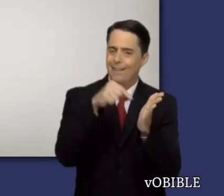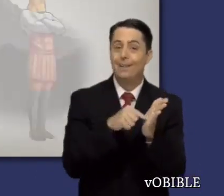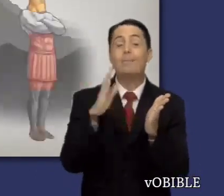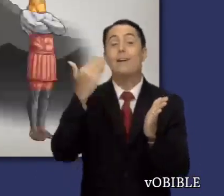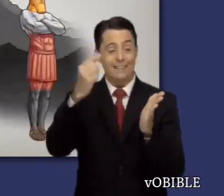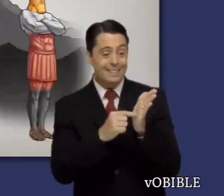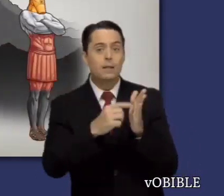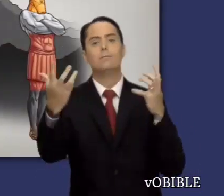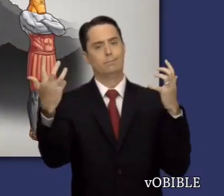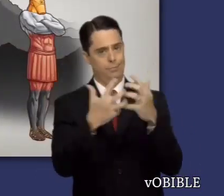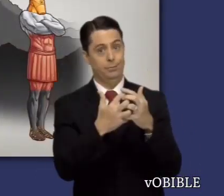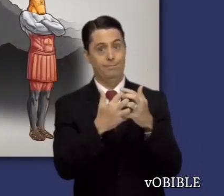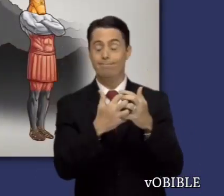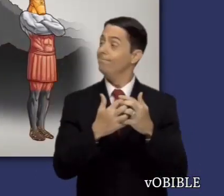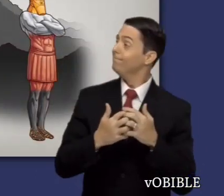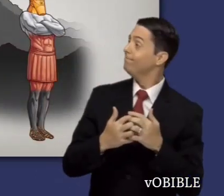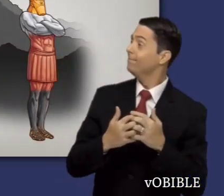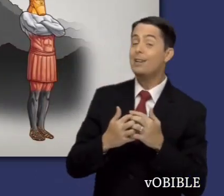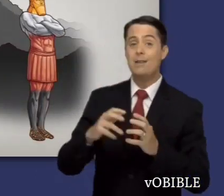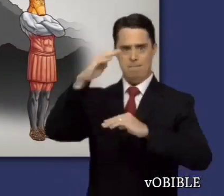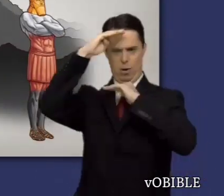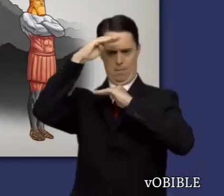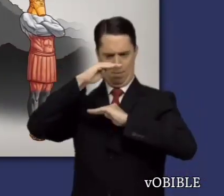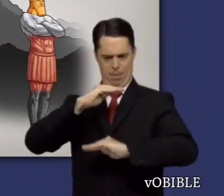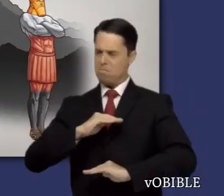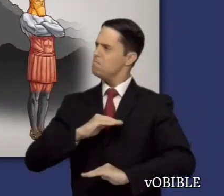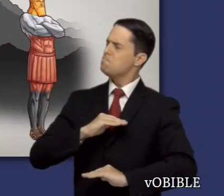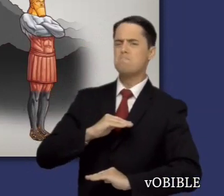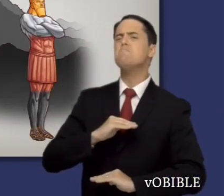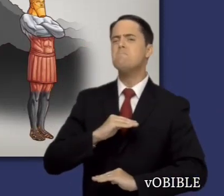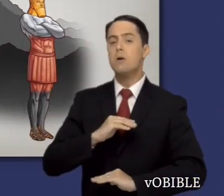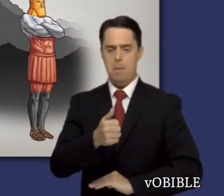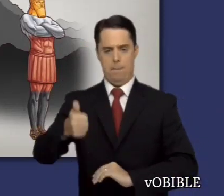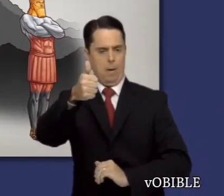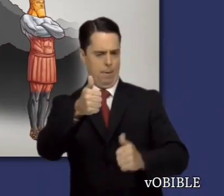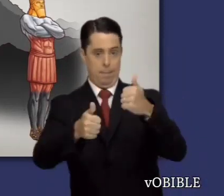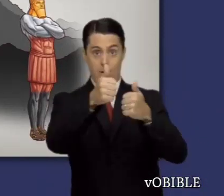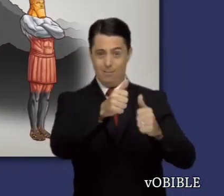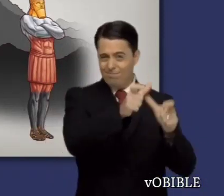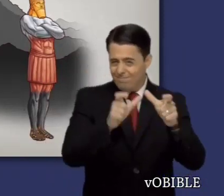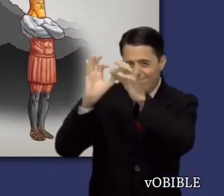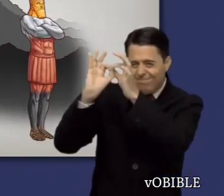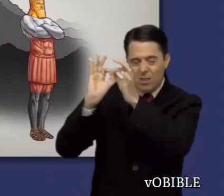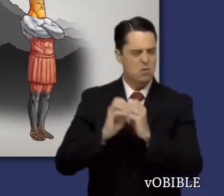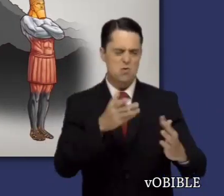sueño es sobre una enorme estatua compuesta de diversos metales. La estatua simboliza la sucesión de potencias mundiales